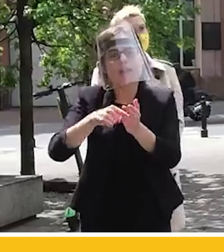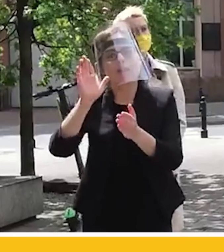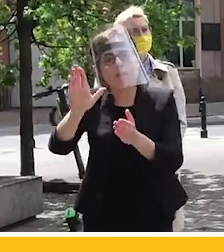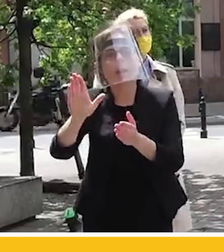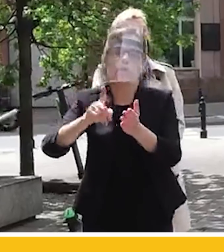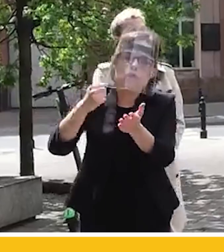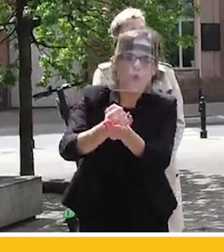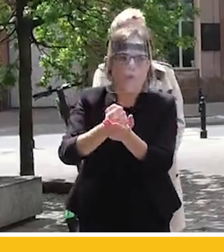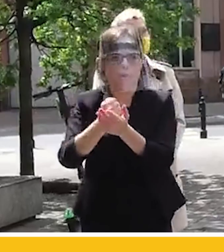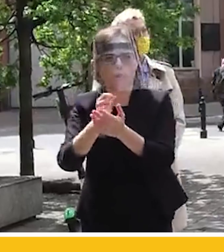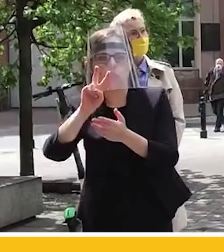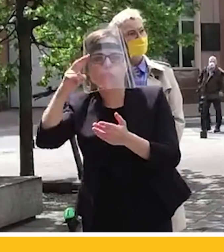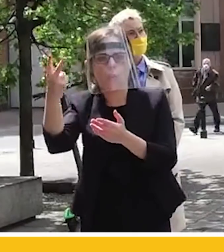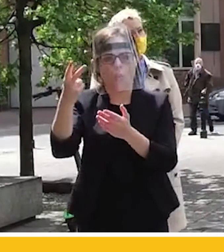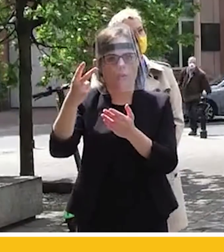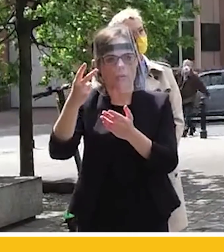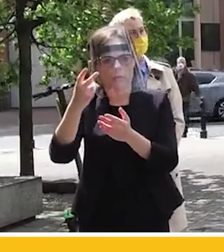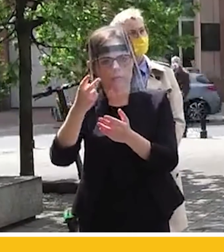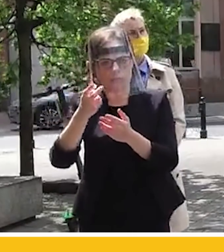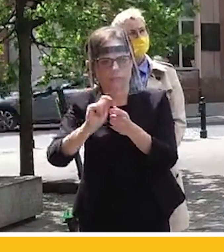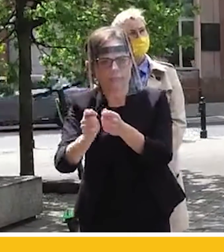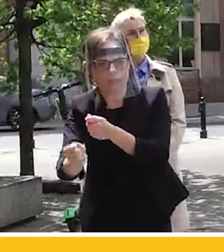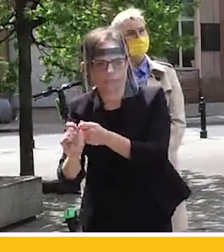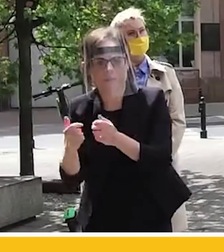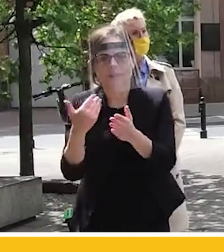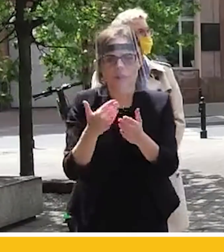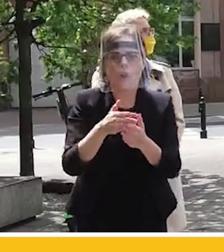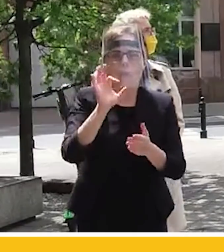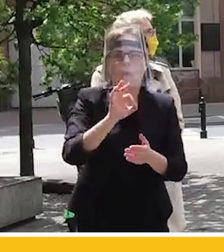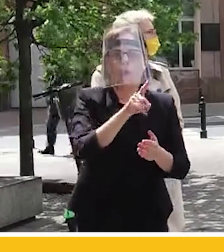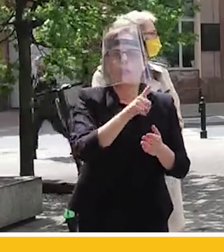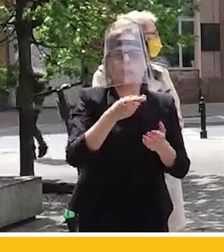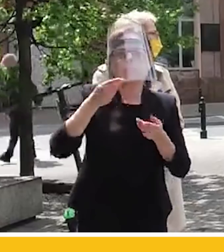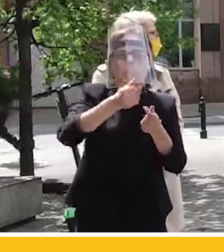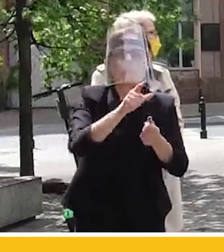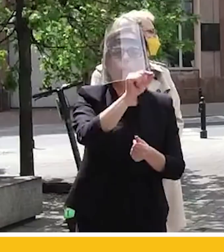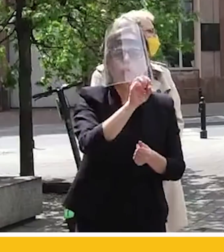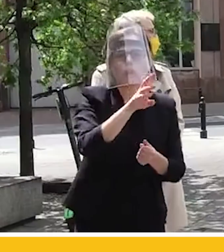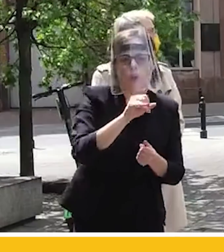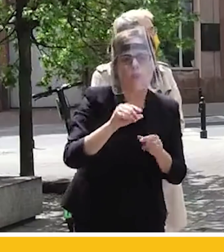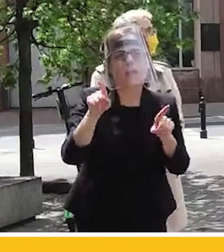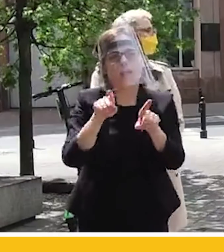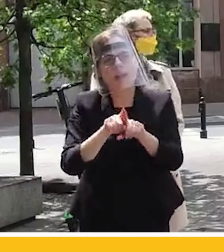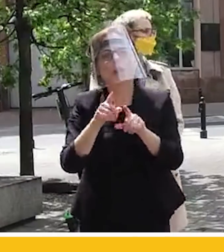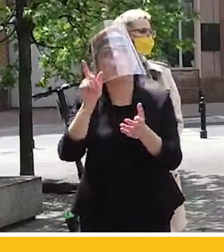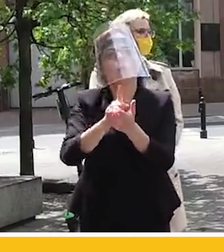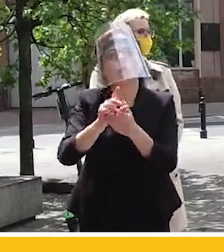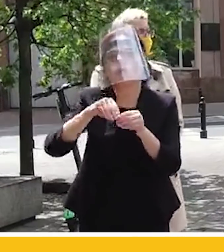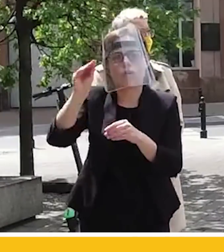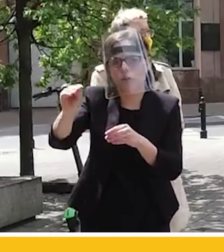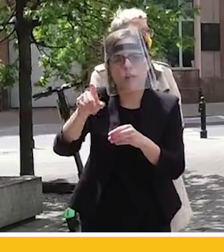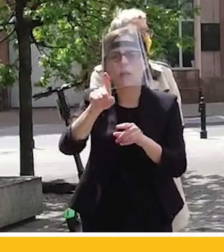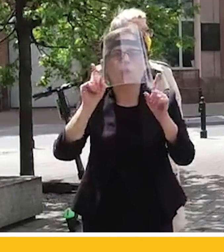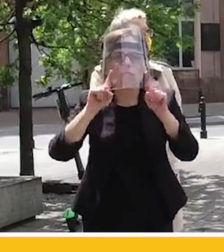fala zwolnień. Związana z tym, że przecież postojowe i odroczenie danin to jest tylko kroplówka znieczulająca dla